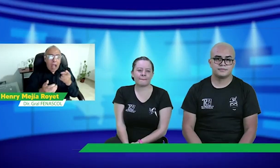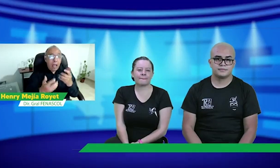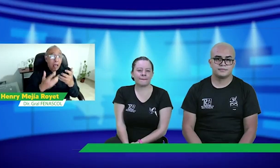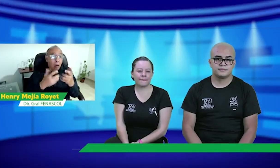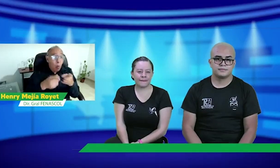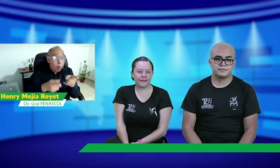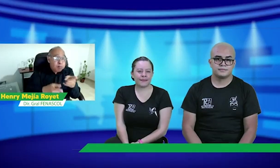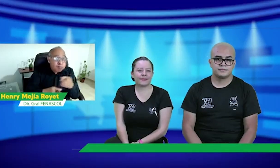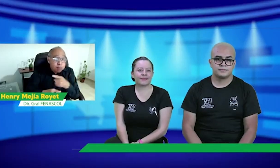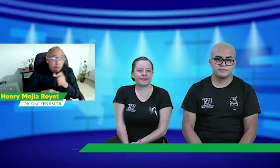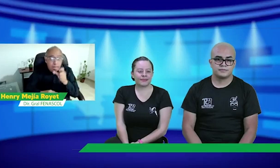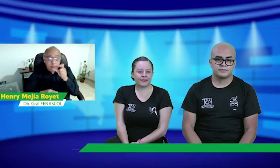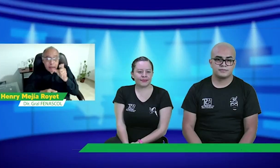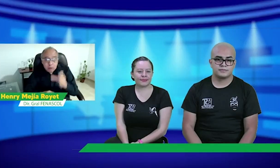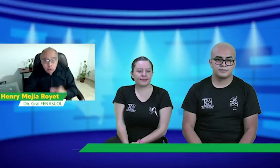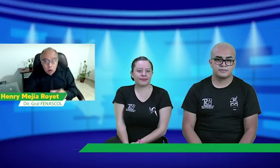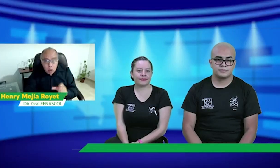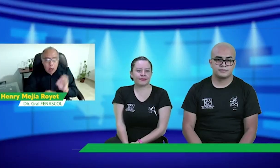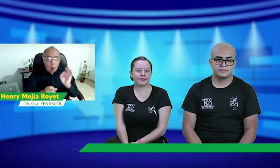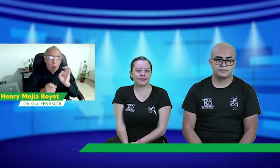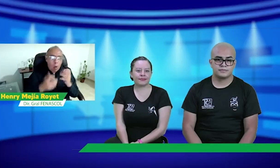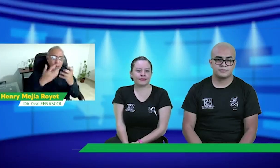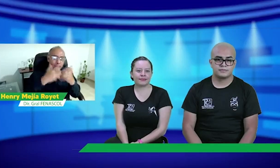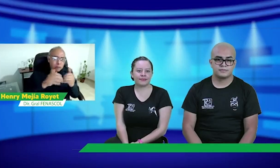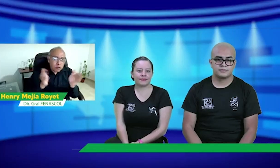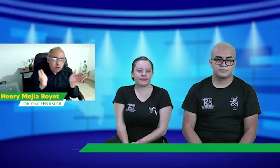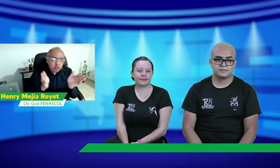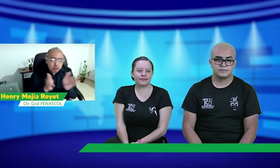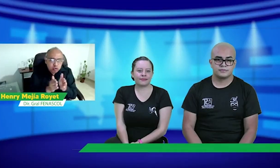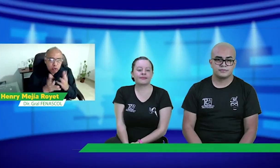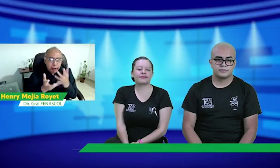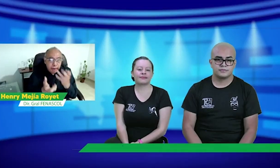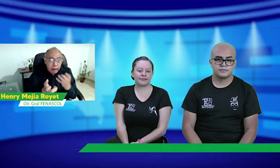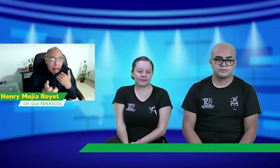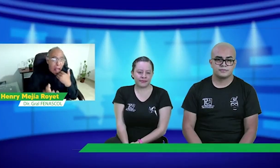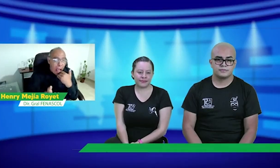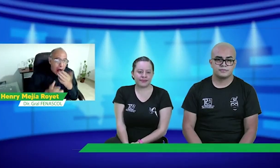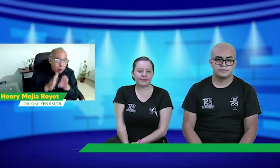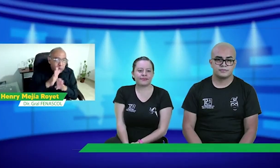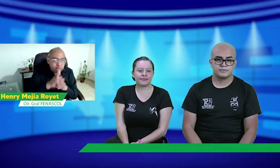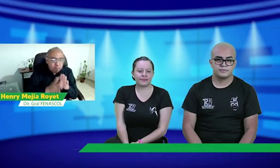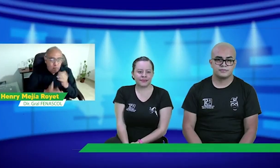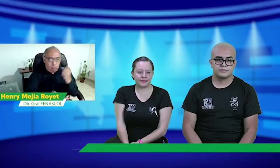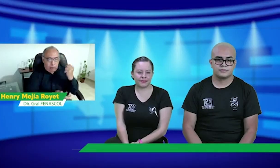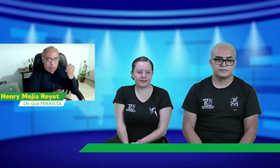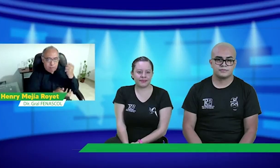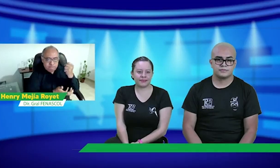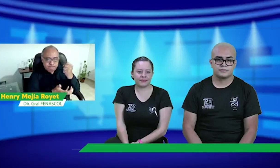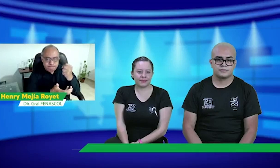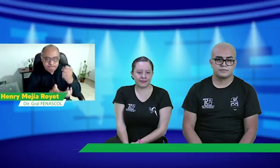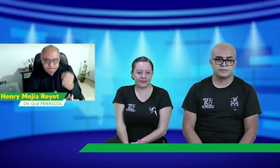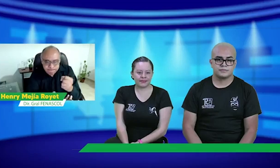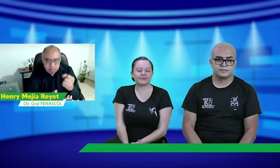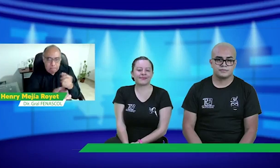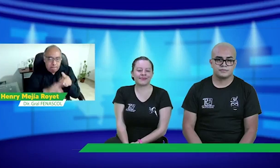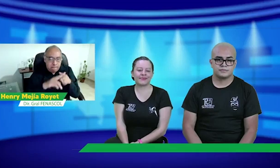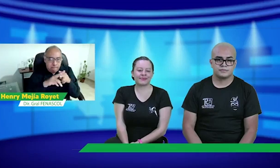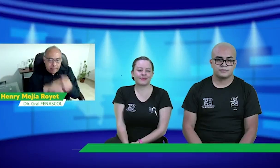el fortalecimiento de esta clase de emprendimientos, ya sean más chicos o medianos, por